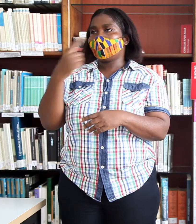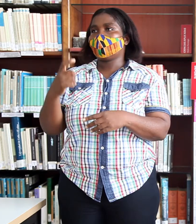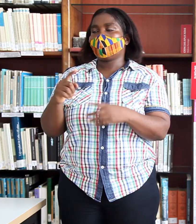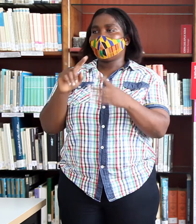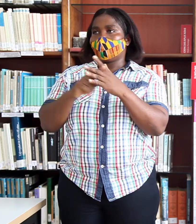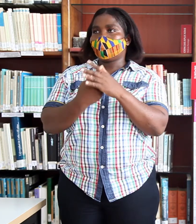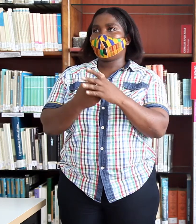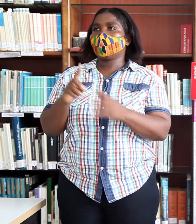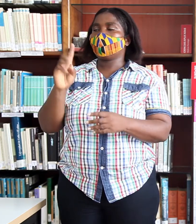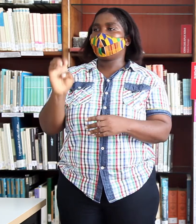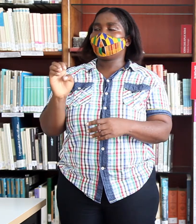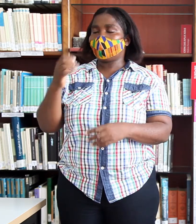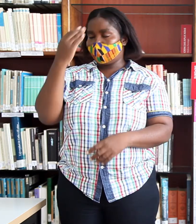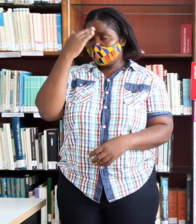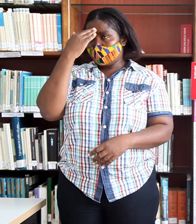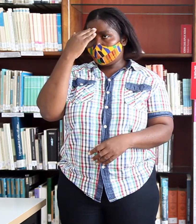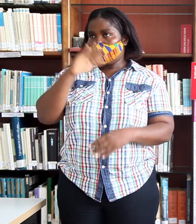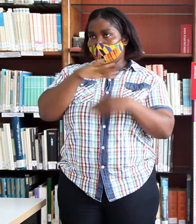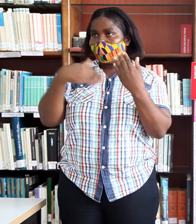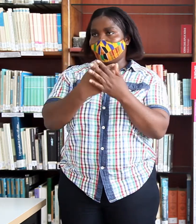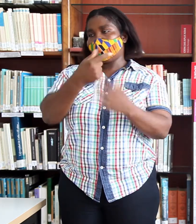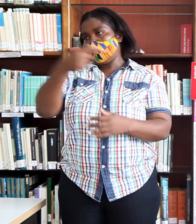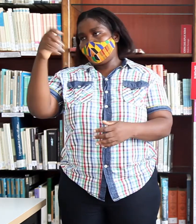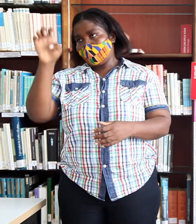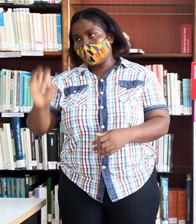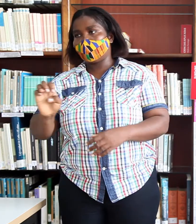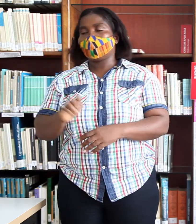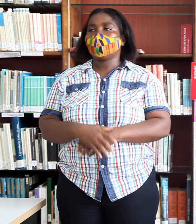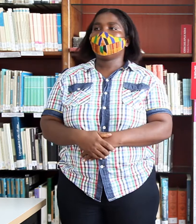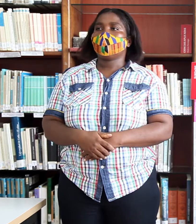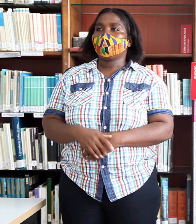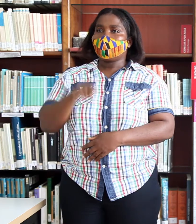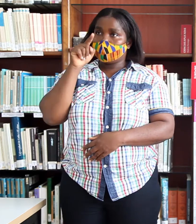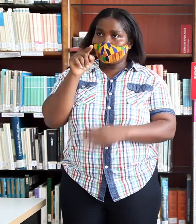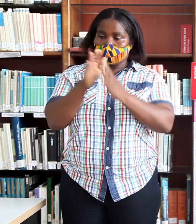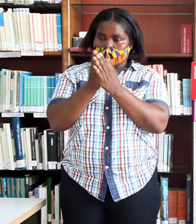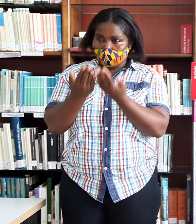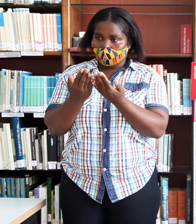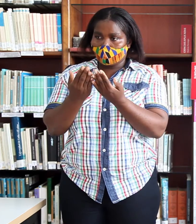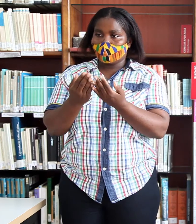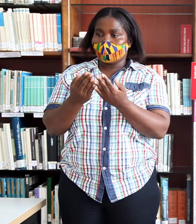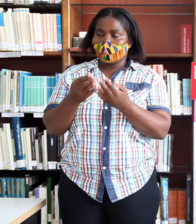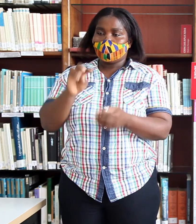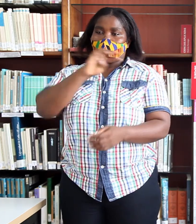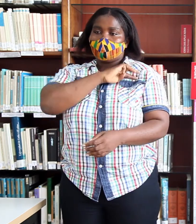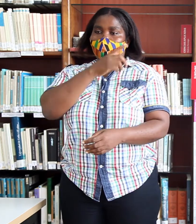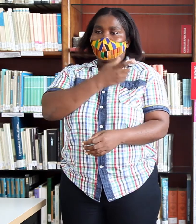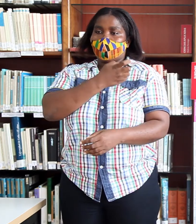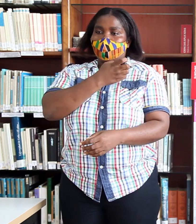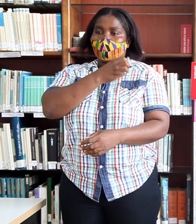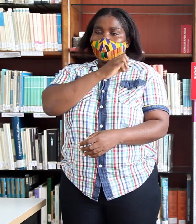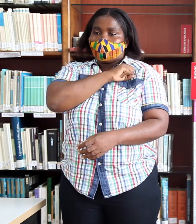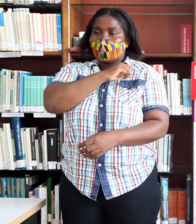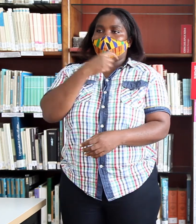novelista reconocida de origen guineano. En este libro, María Zoe narra la